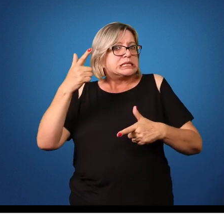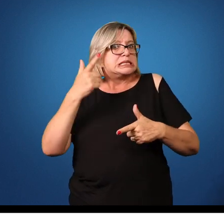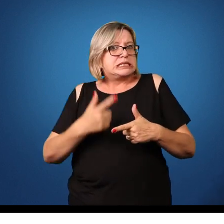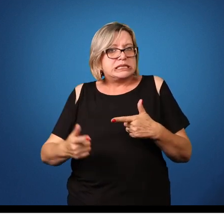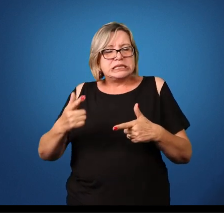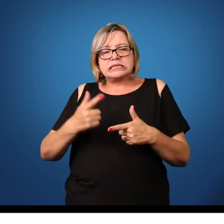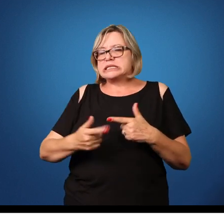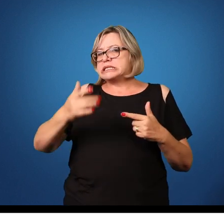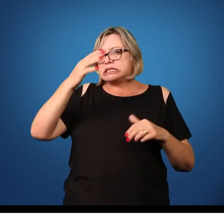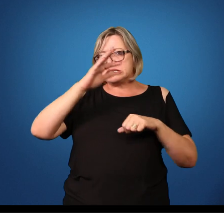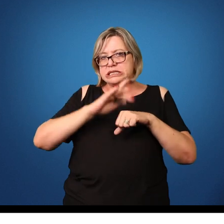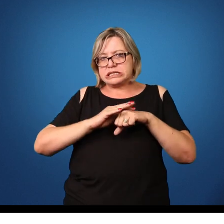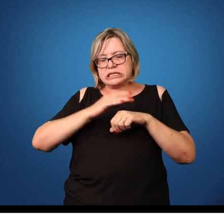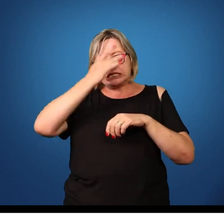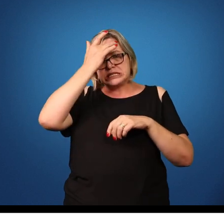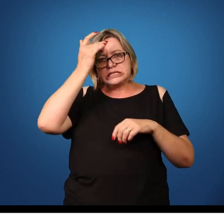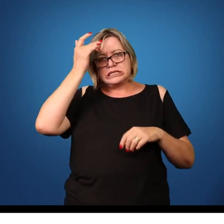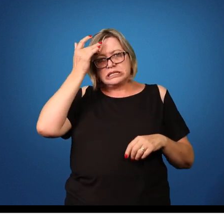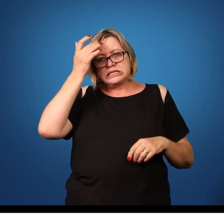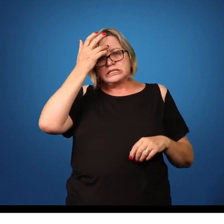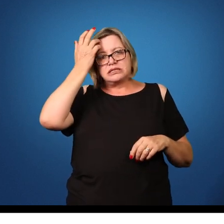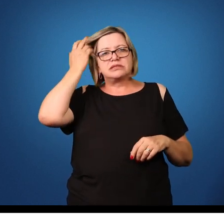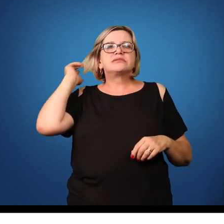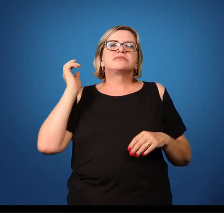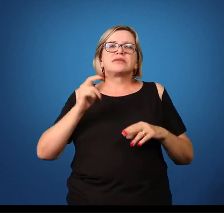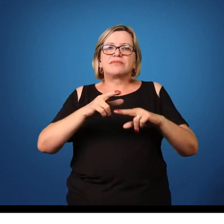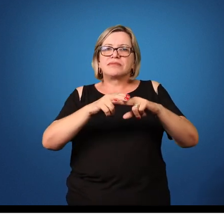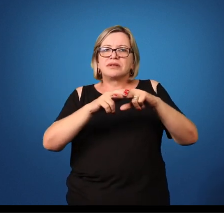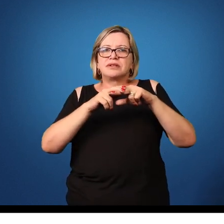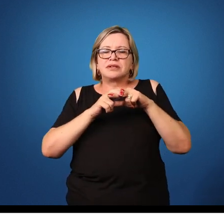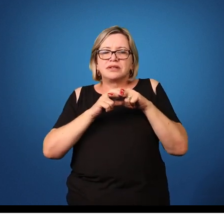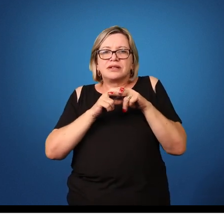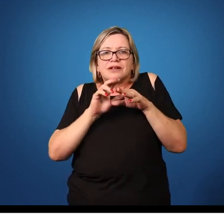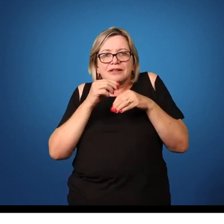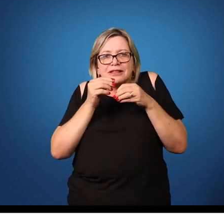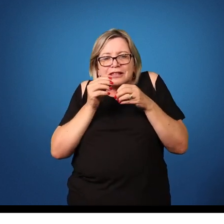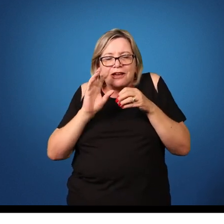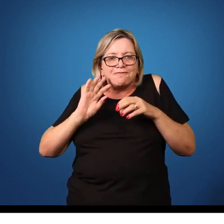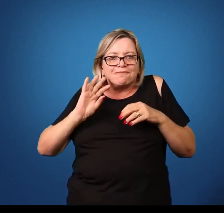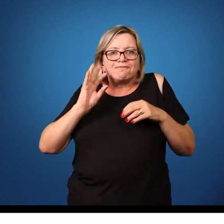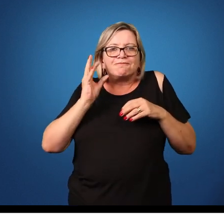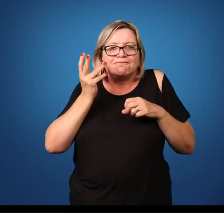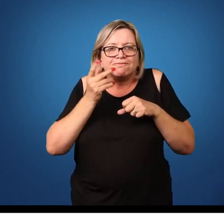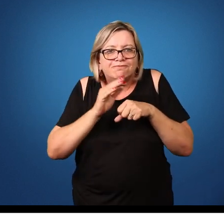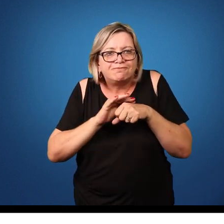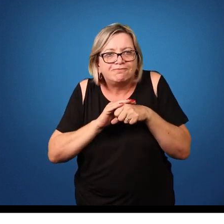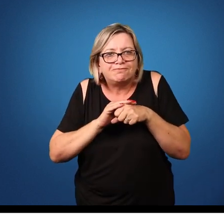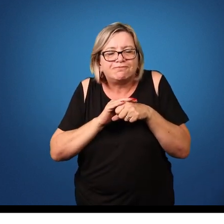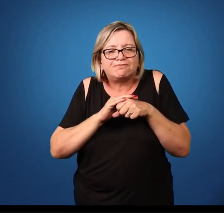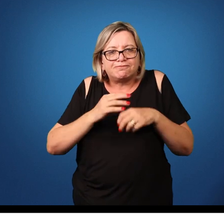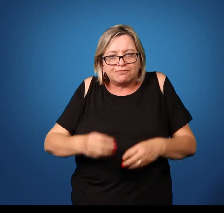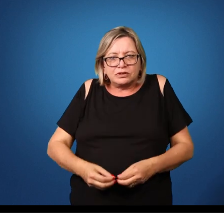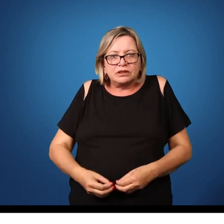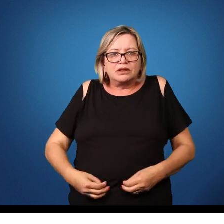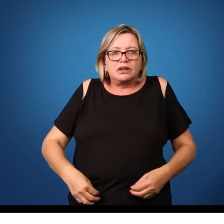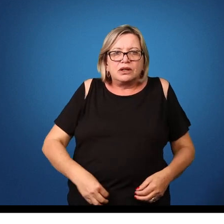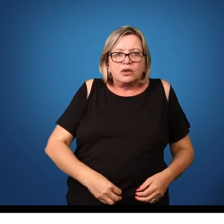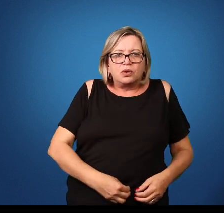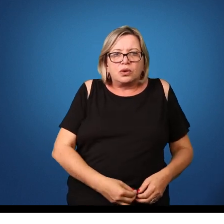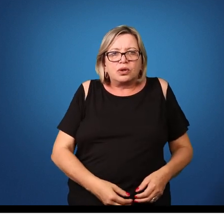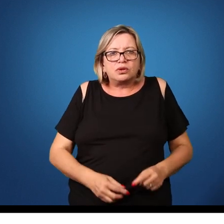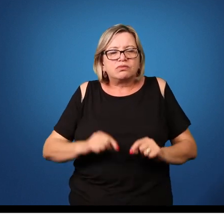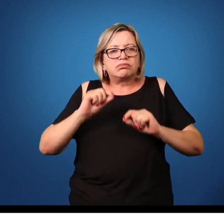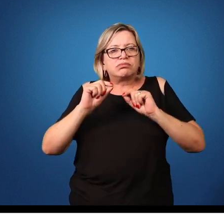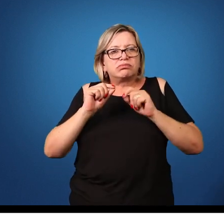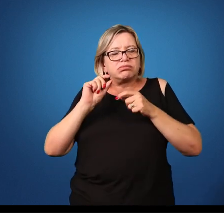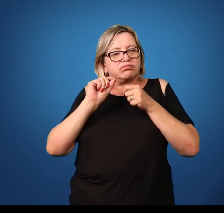hospedeiro. Por conta dessa obstrução intestinal que pode ocorrer em alguns hospedeiros, a